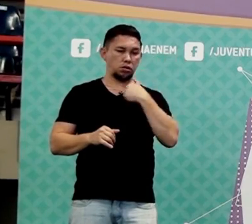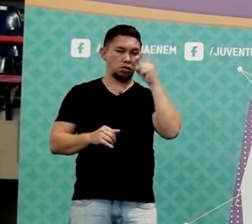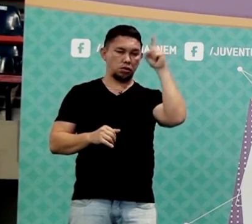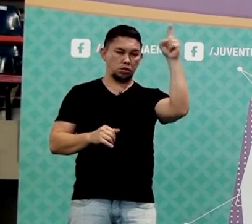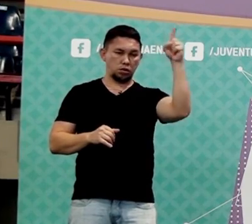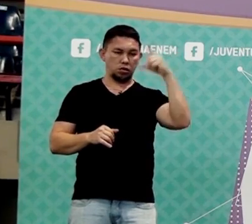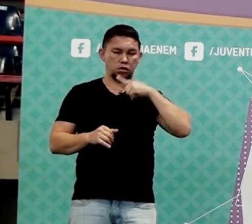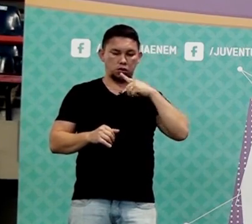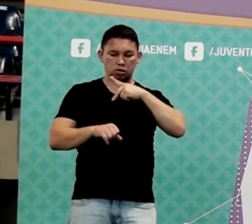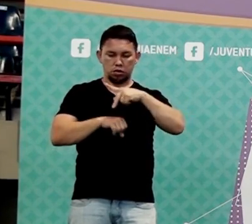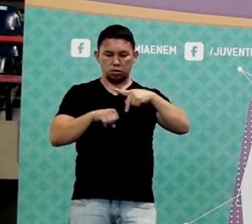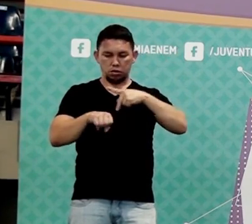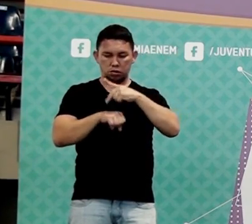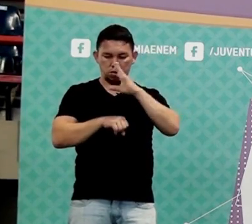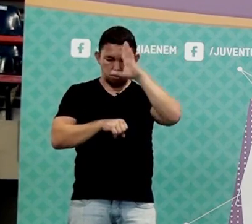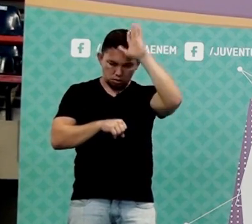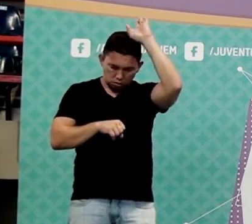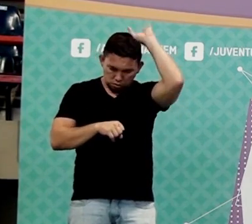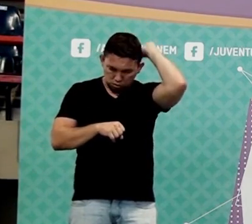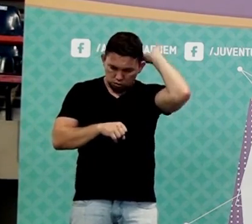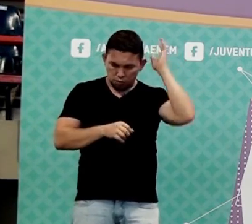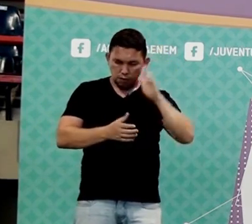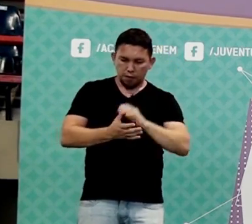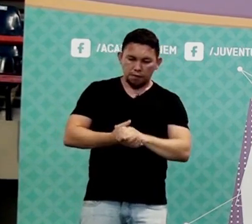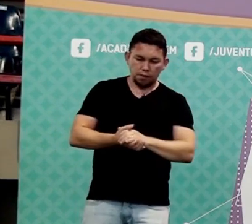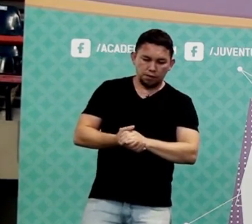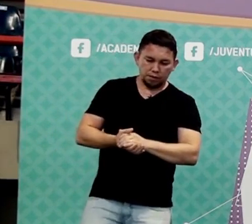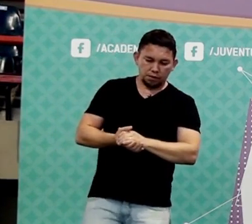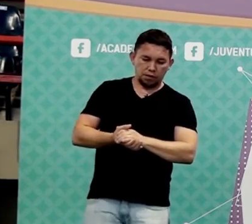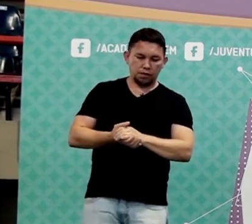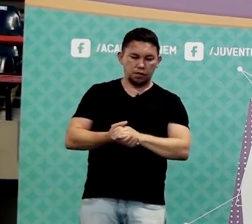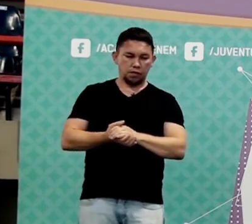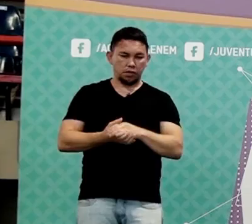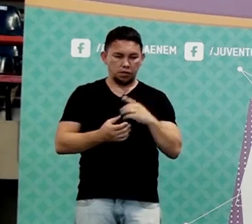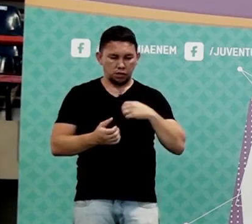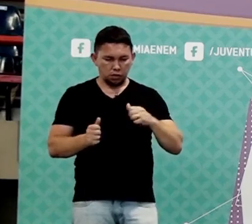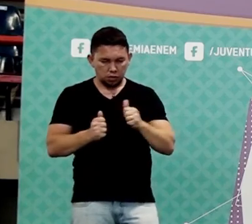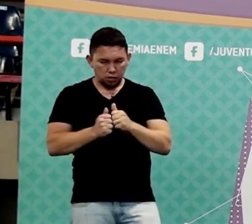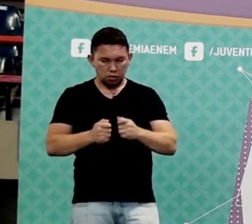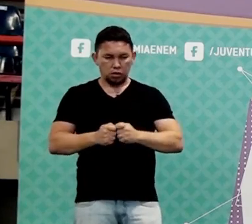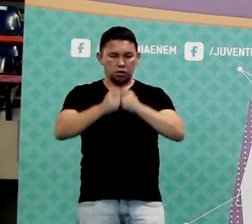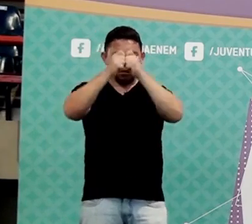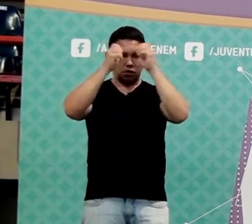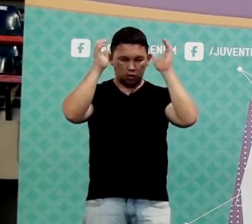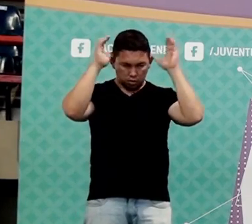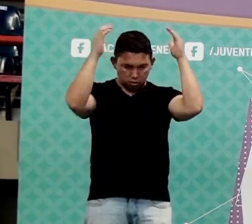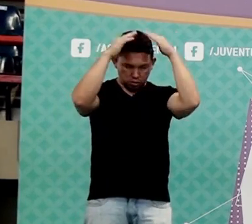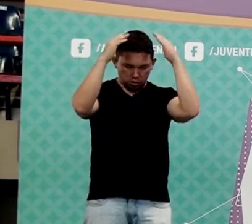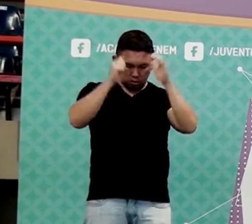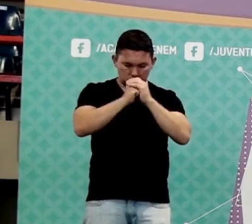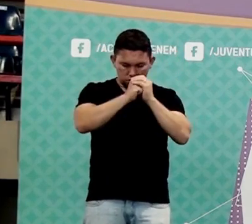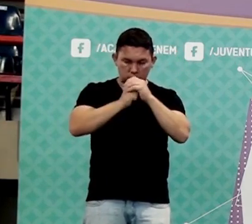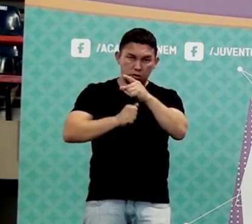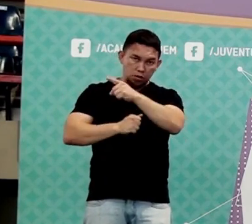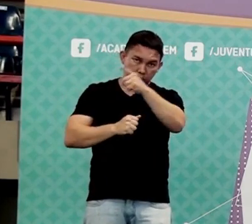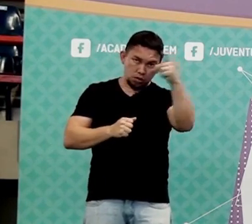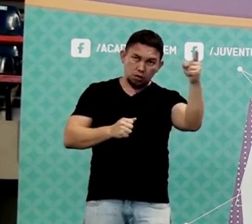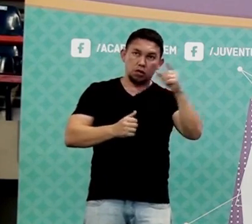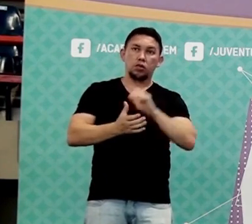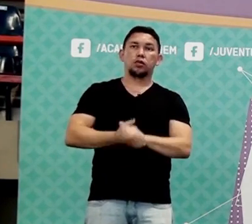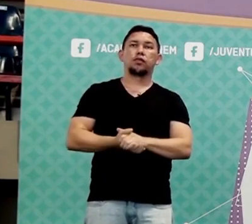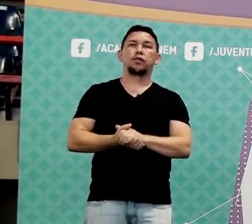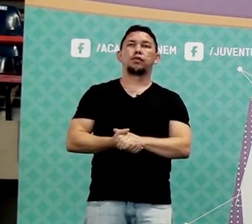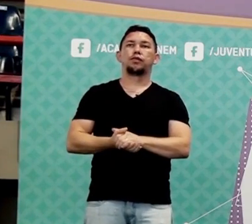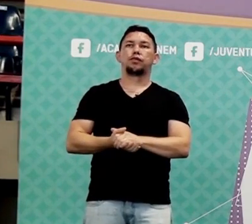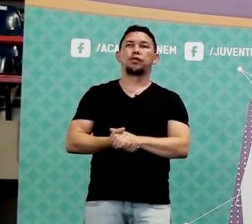Praça de Roma, que eu vou fazer uma viazinha no final de semana pra Roma, na missa com o Papa, né? E vou estar lá rezando por vocês. Porque